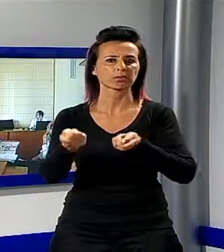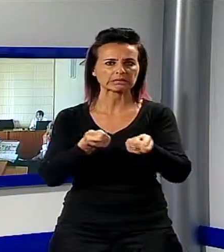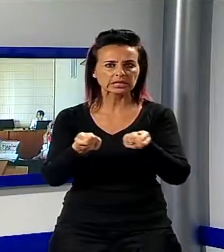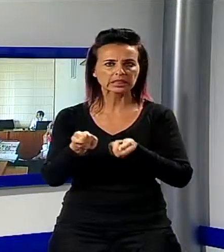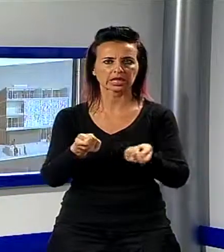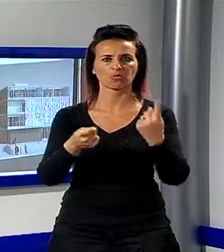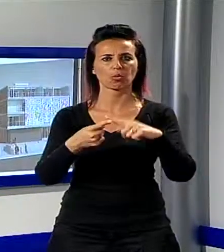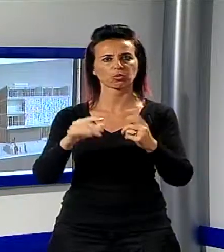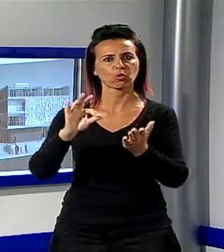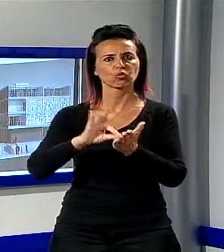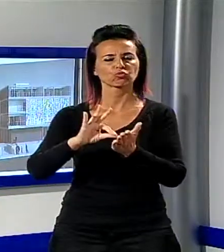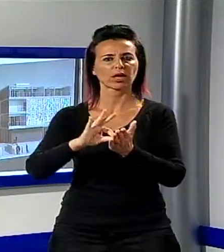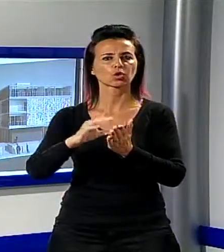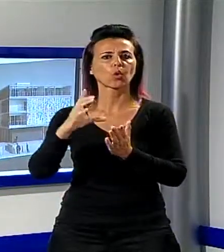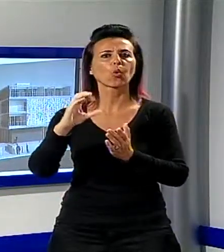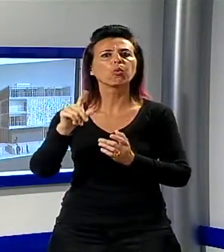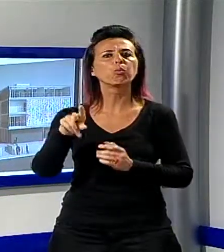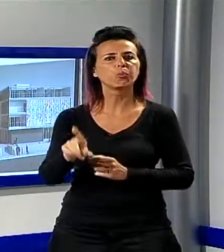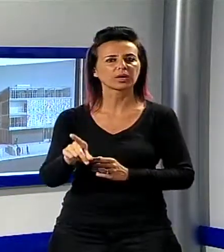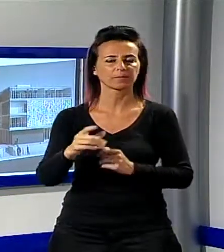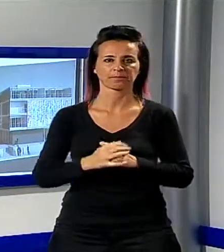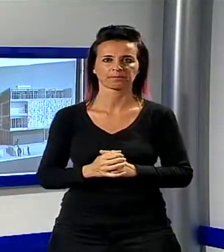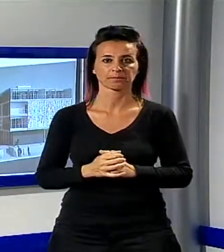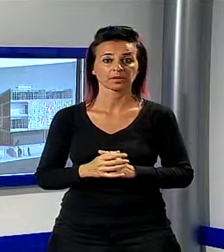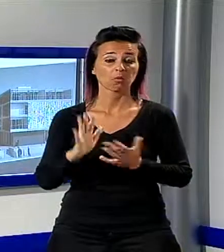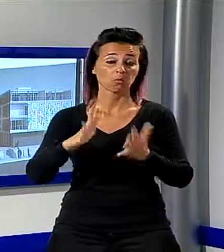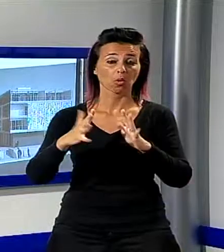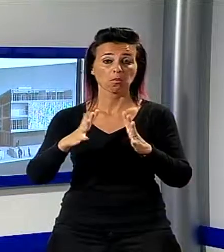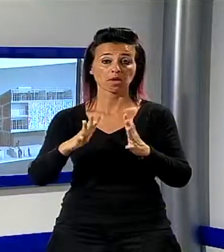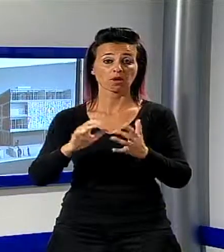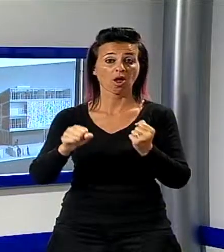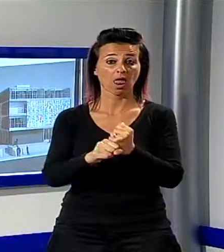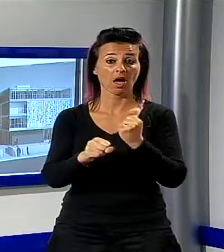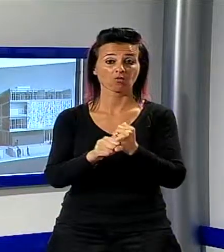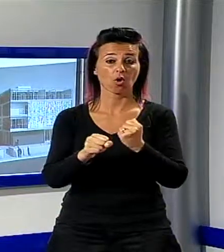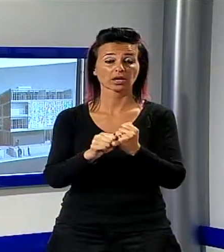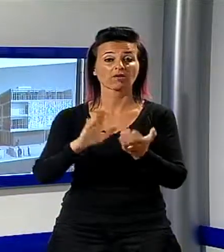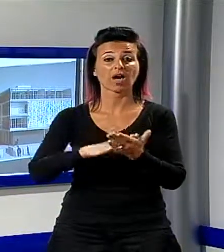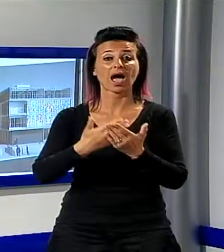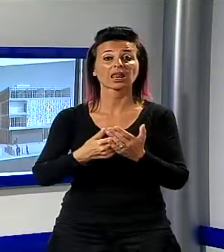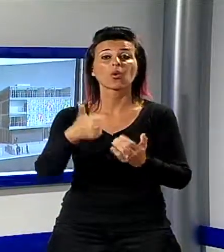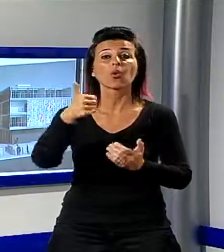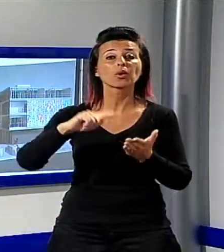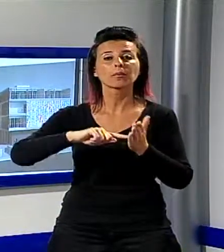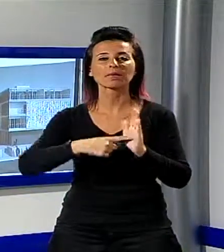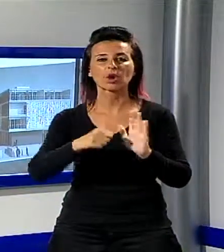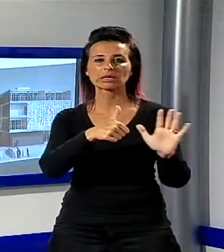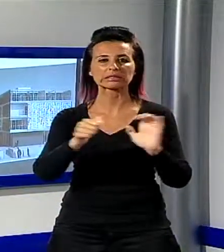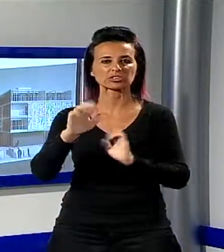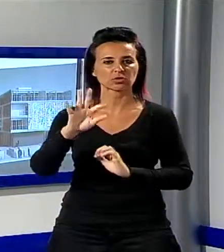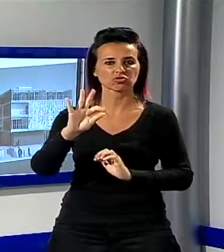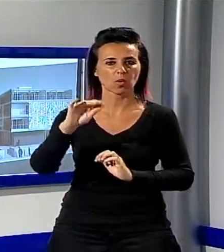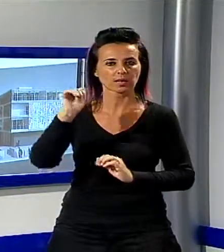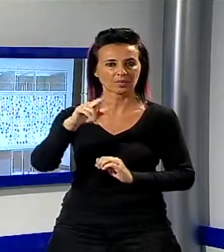cupo attivo la mattina ed il pomeriggio. Un'operazione da 1.656.000 euro, che la AS12 di Viareggio